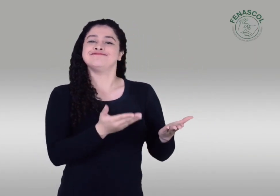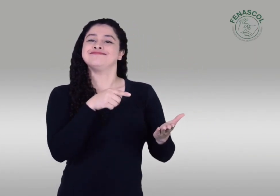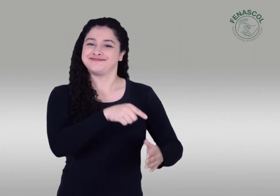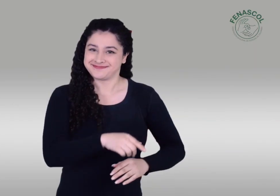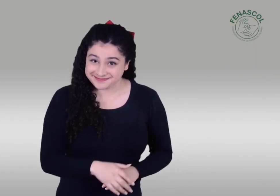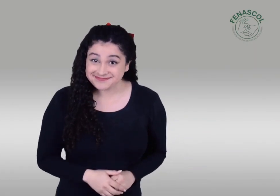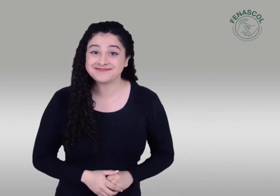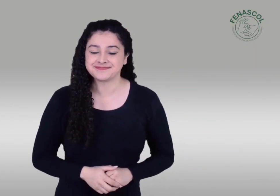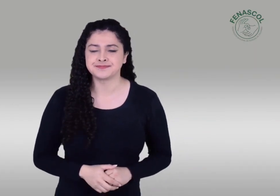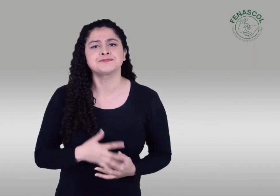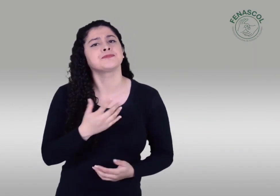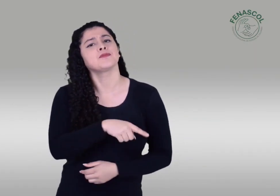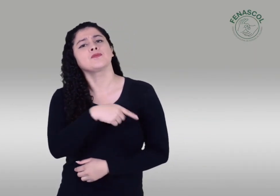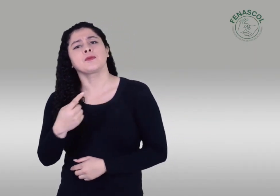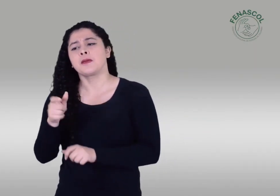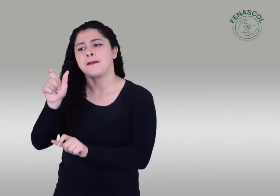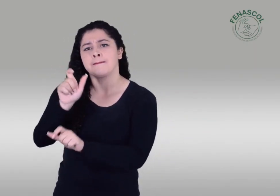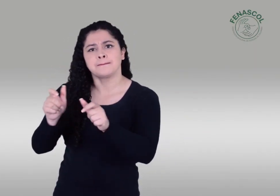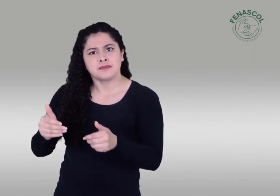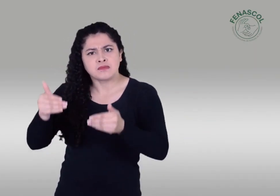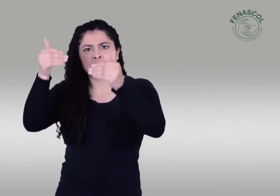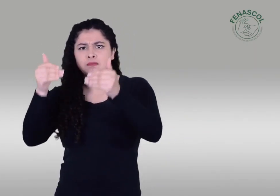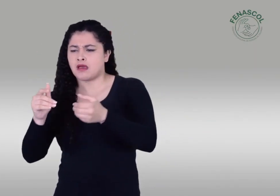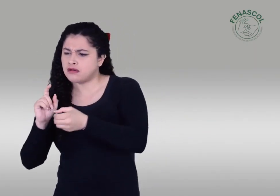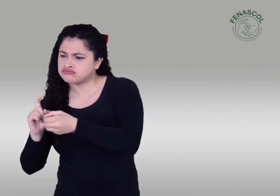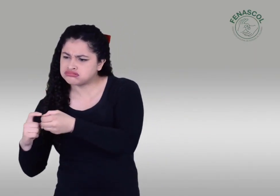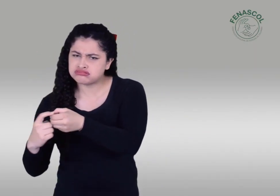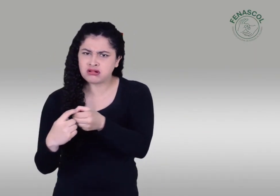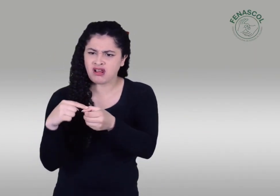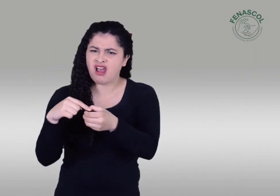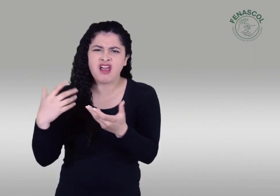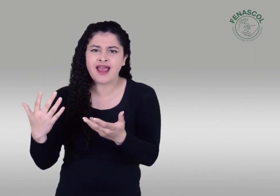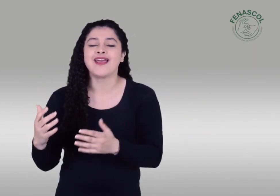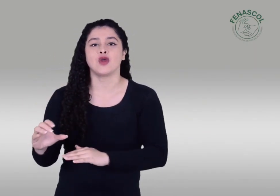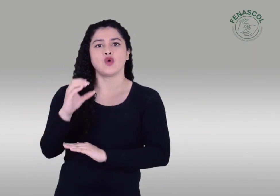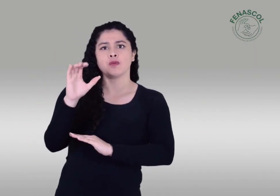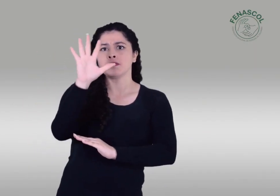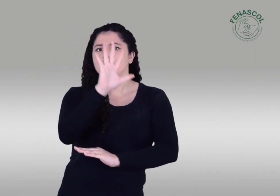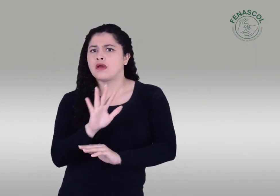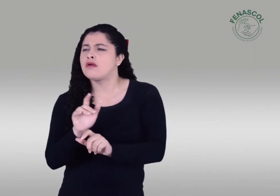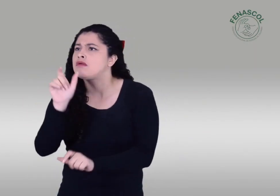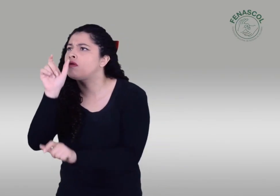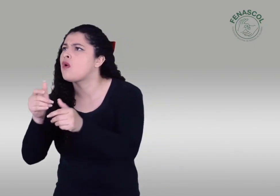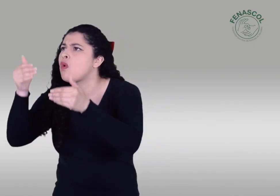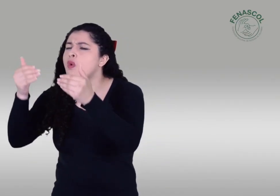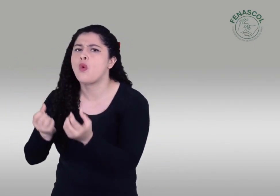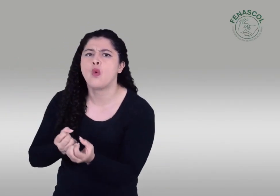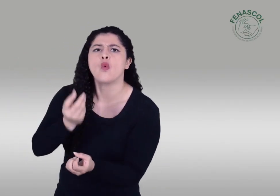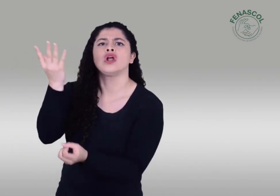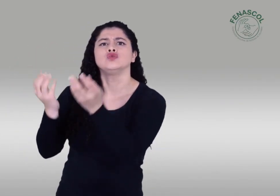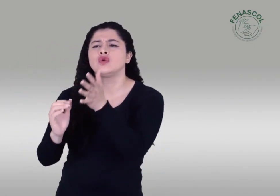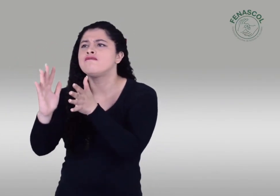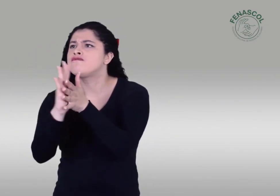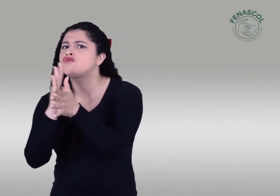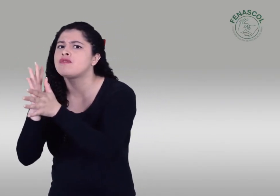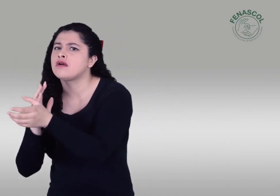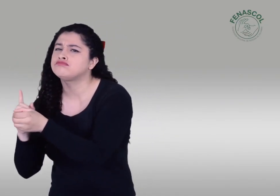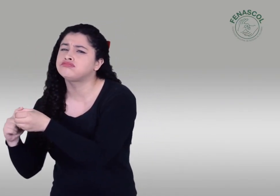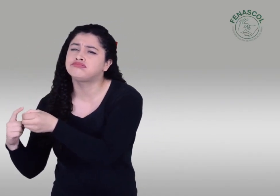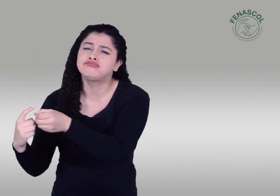Por otro lado, la implementación del Registro de Localización y Caracterización de Personas con Discapacidad es que el gobierno pueda